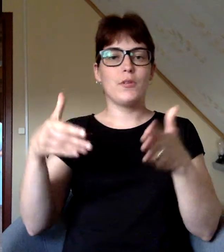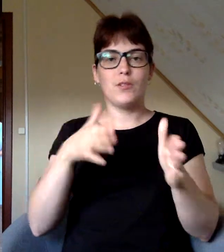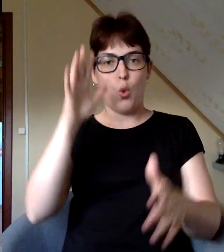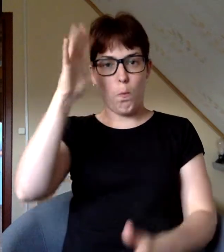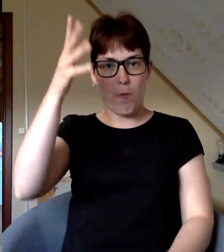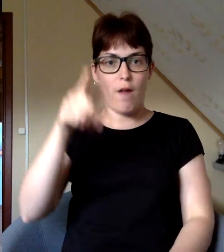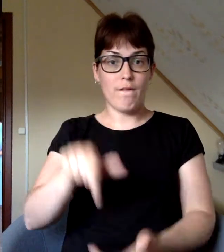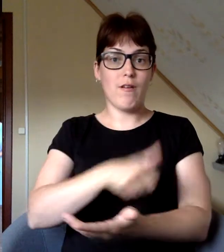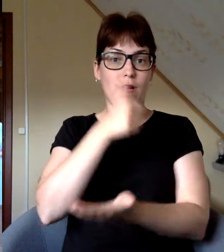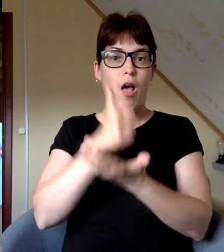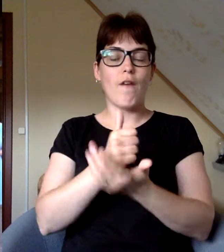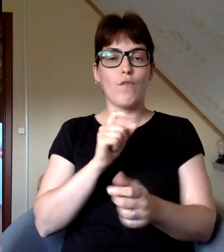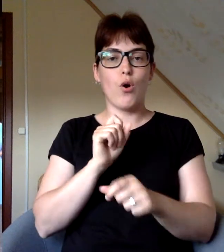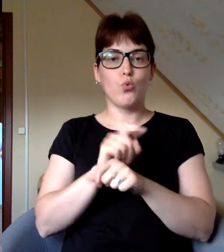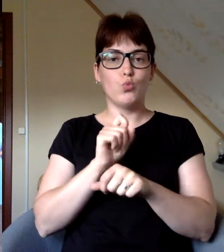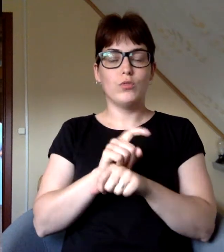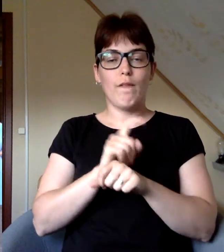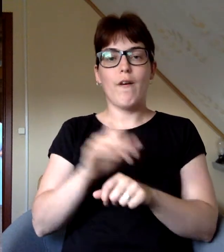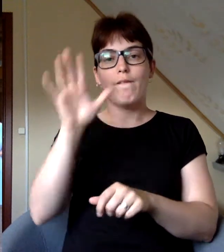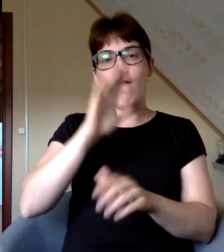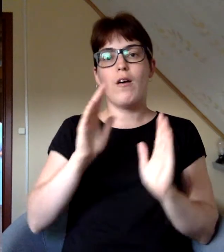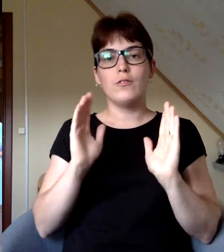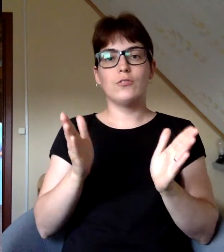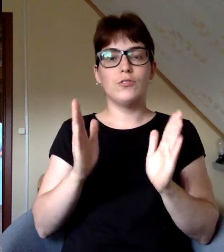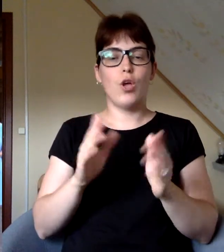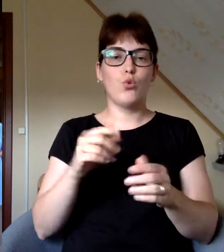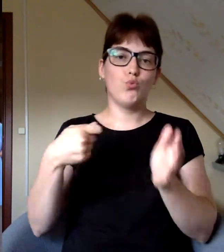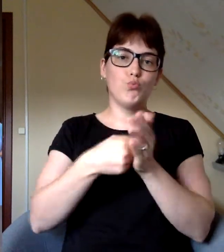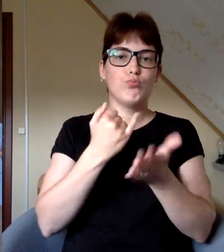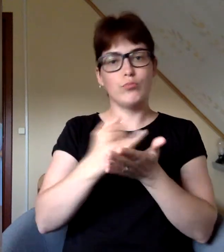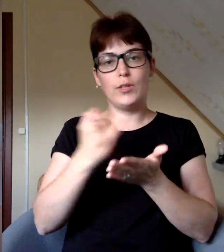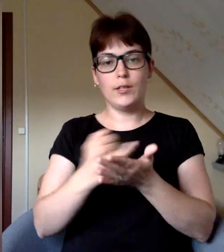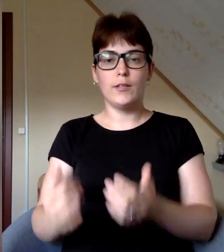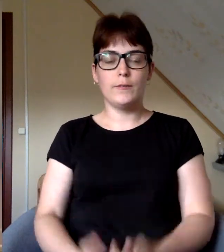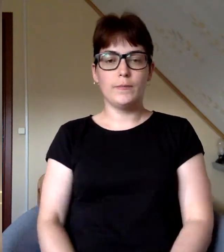pārvaldi, kuras galvenais uzdevums – valsts ceļu uzturēšana.